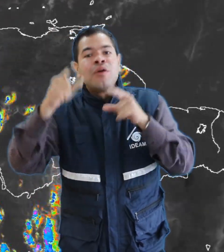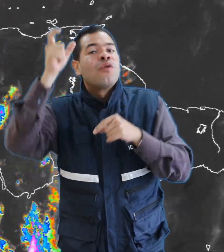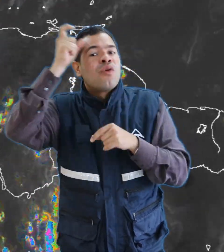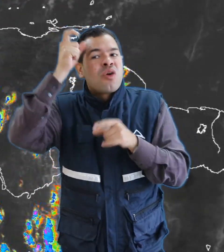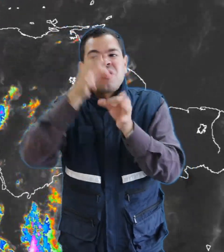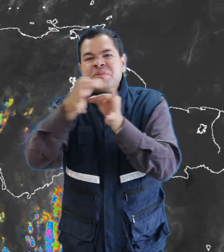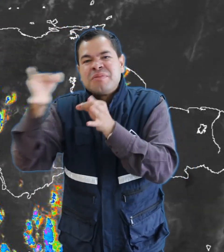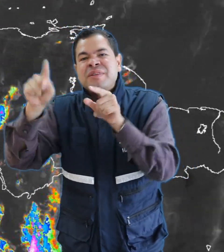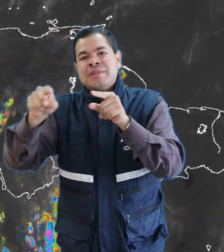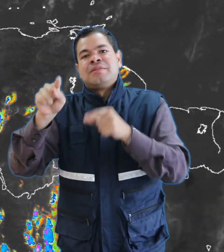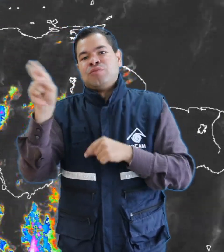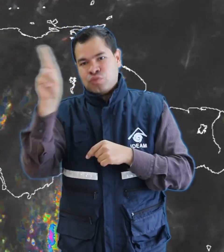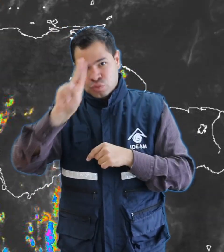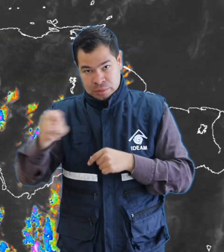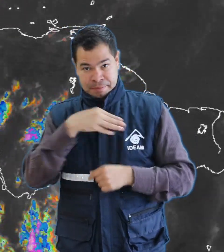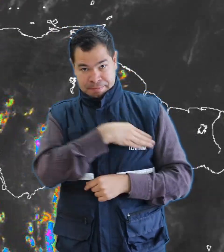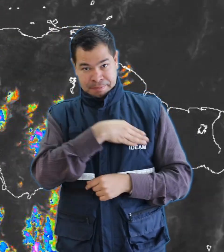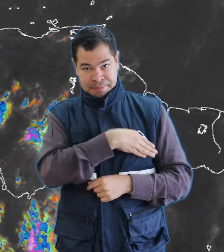Córdoba, Sucre y Bolívar.